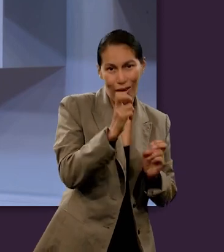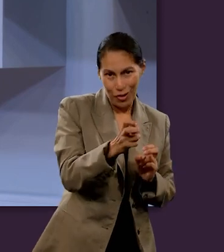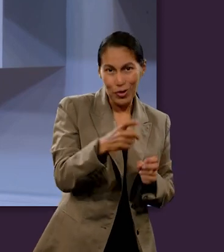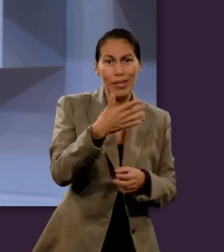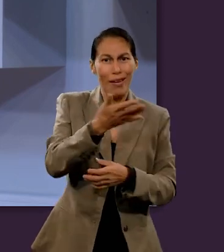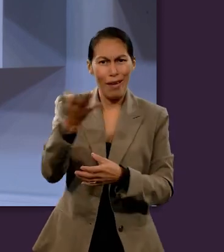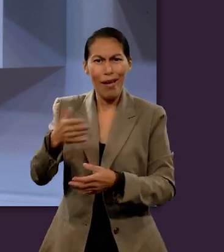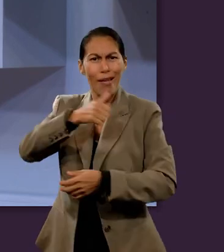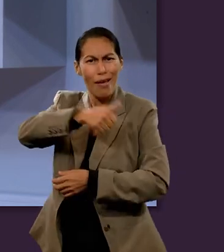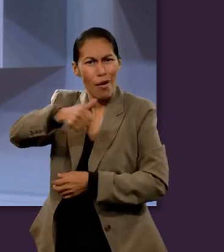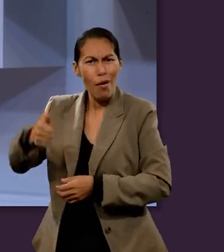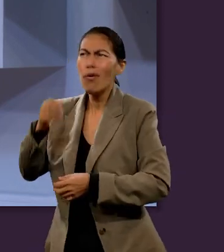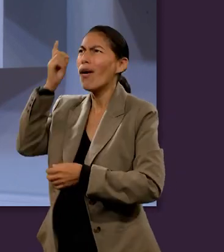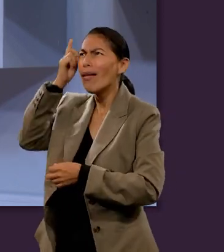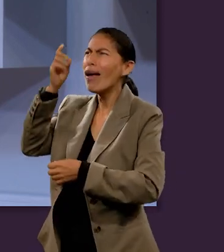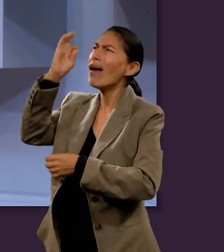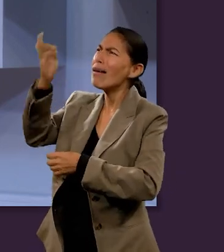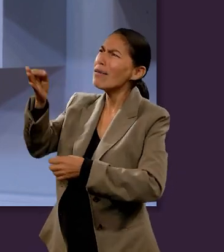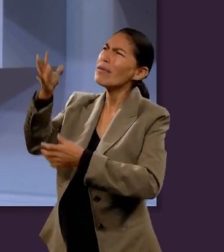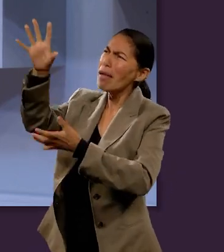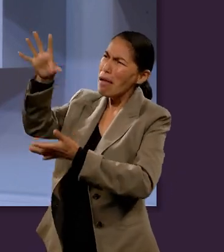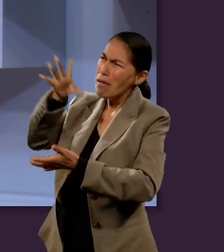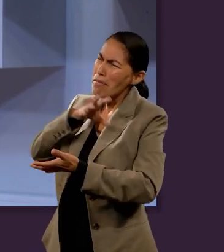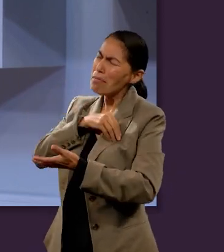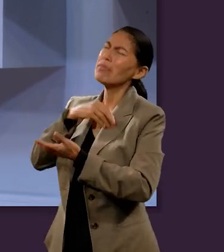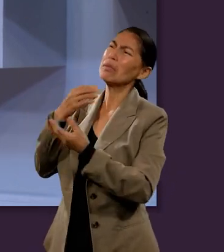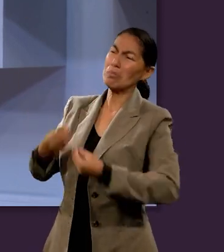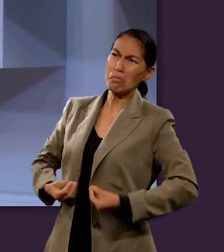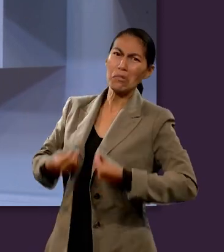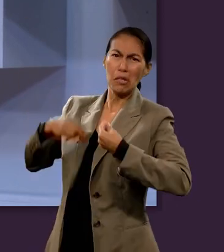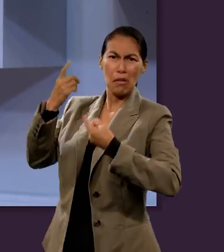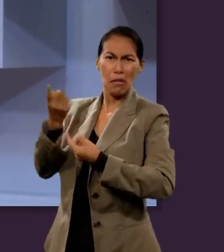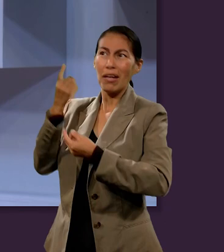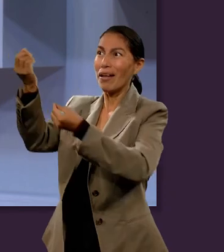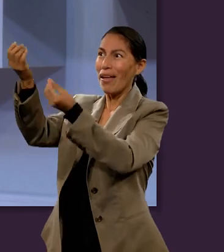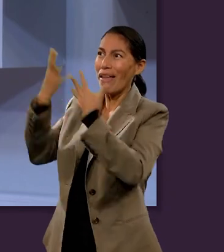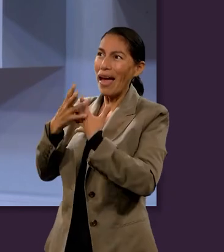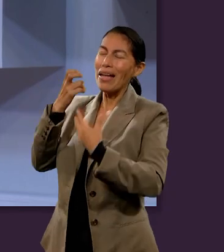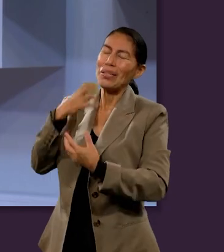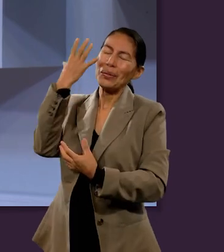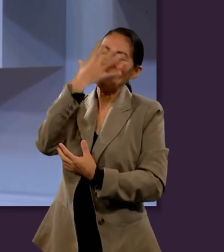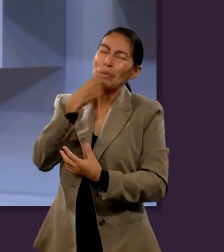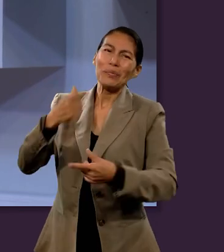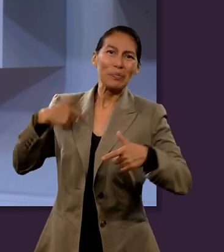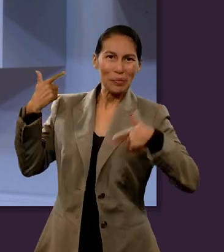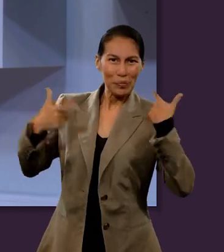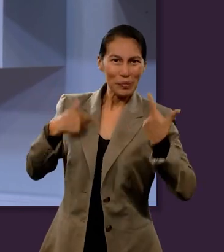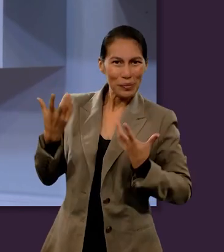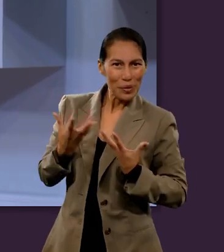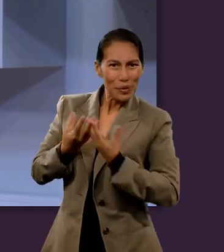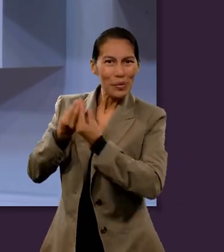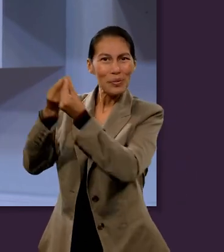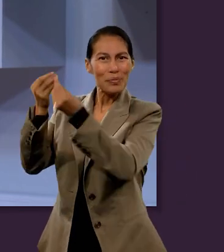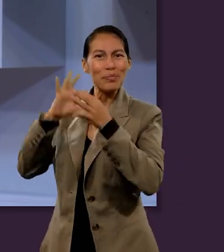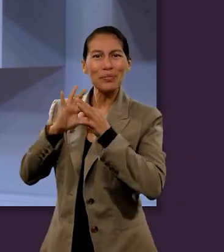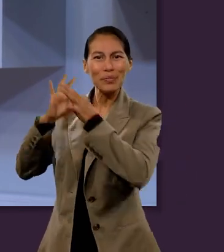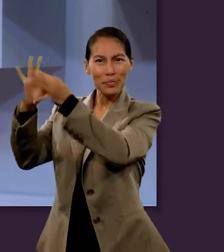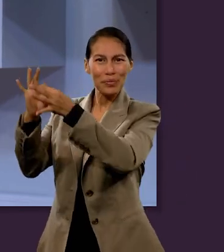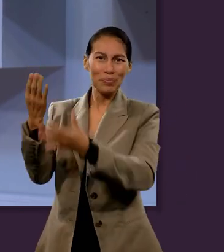a Dios para que desde ahora podamos gozar de los privilegios que esto nos da. Como es el tener una